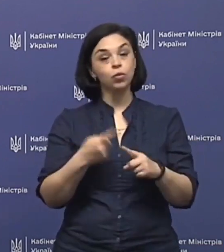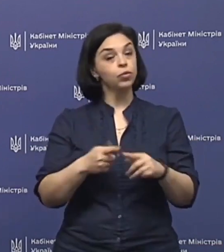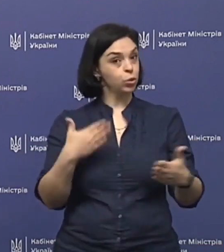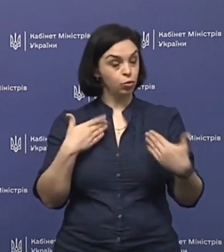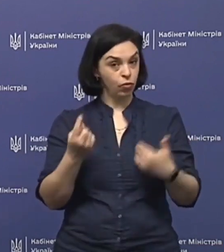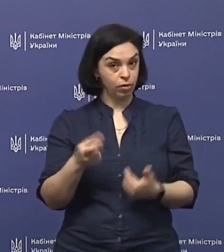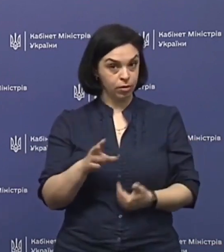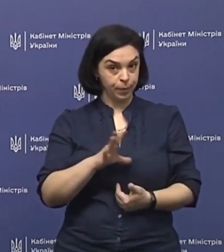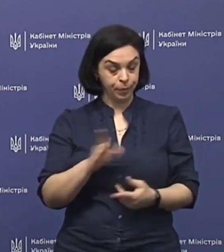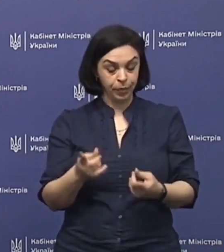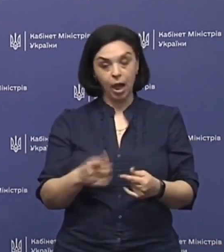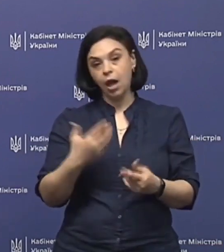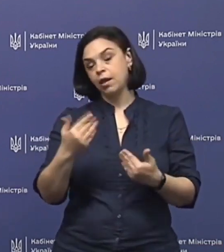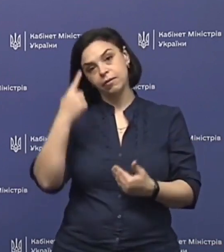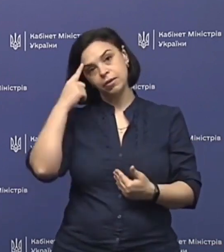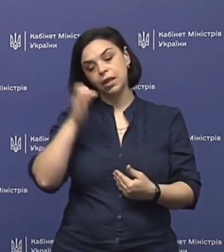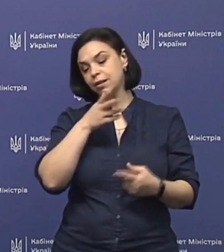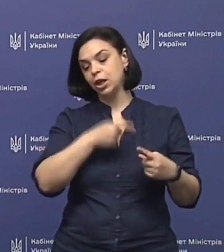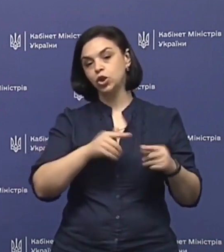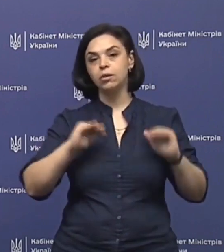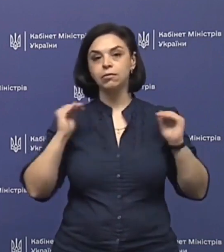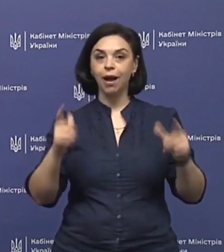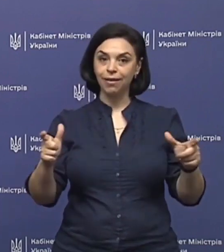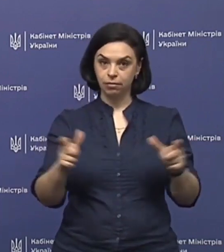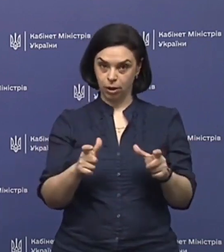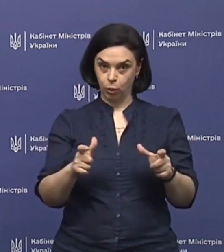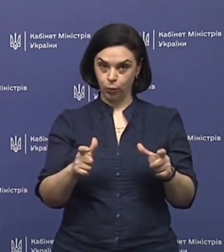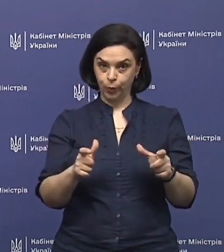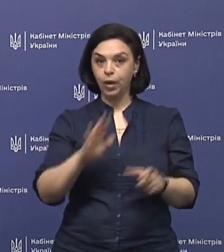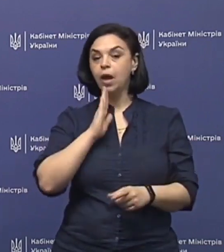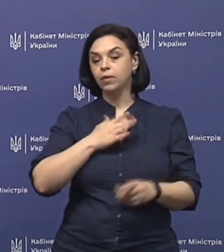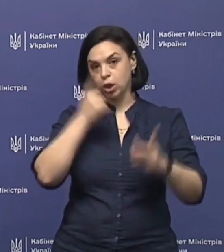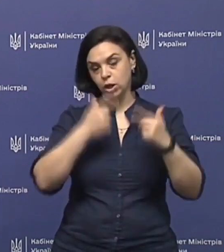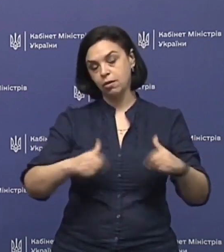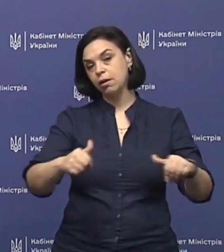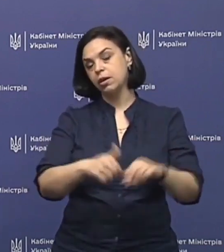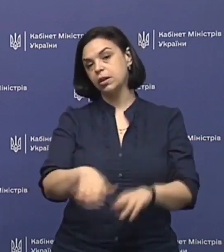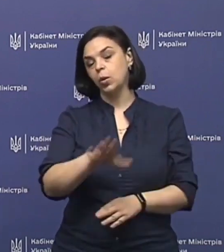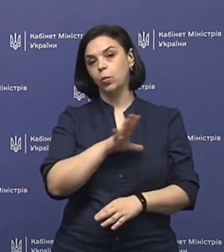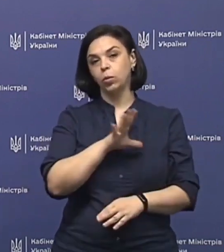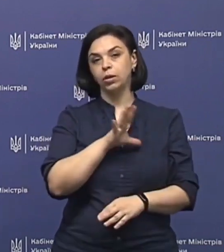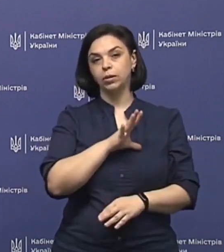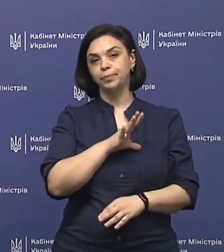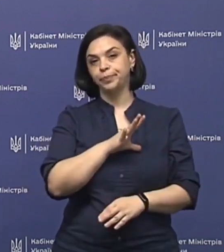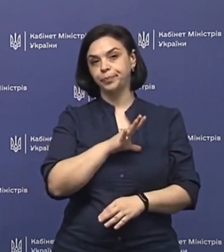стосувалися? Як ви знаєте, на час карантину в нашій країні були